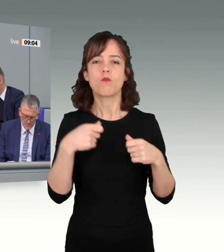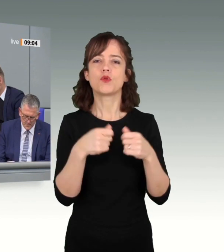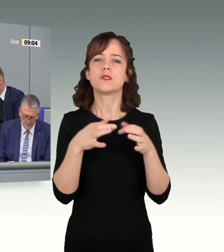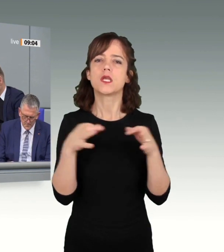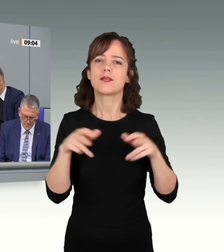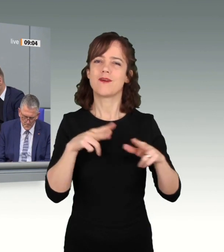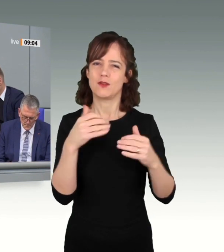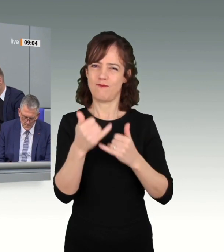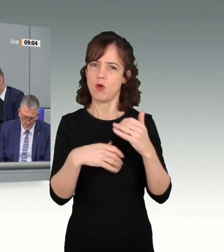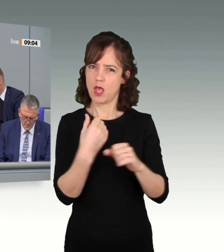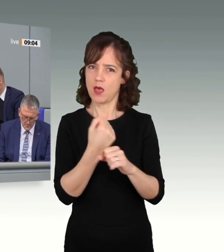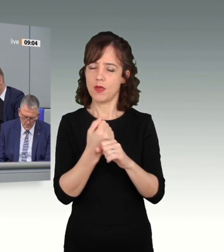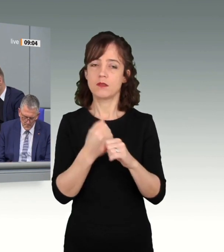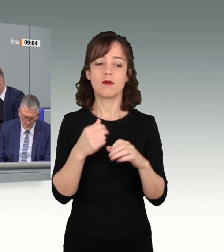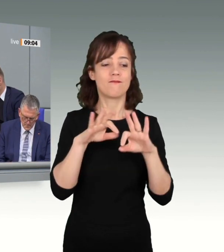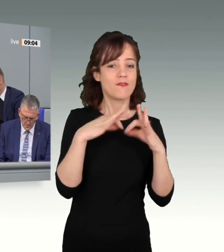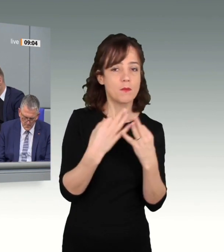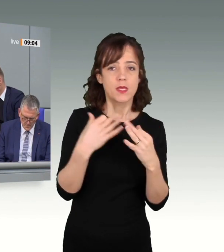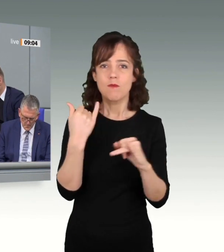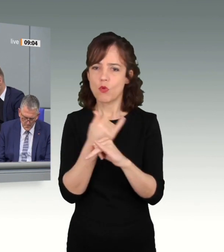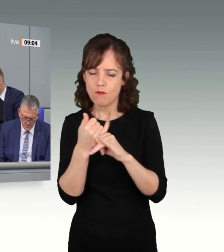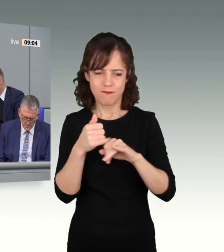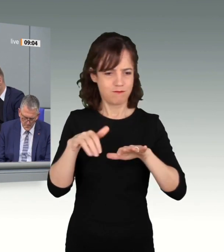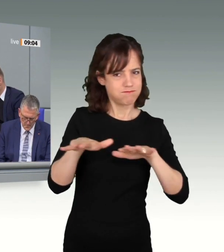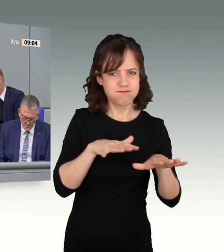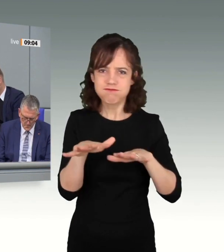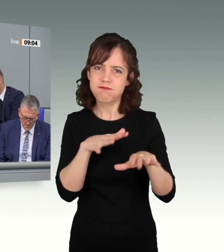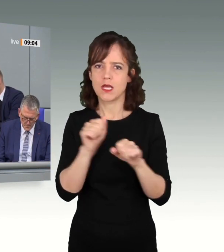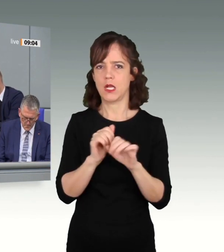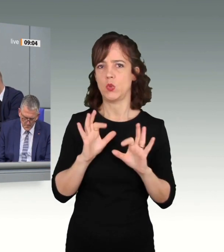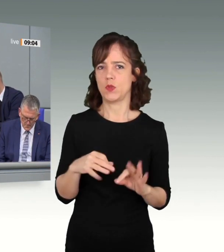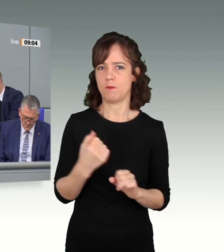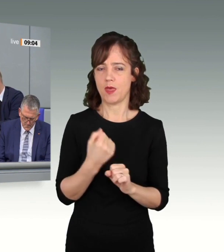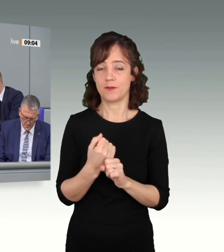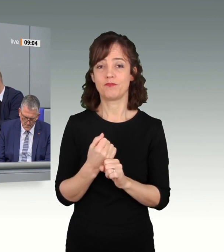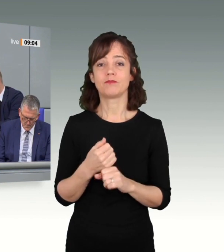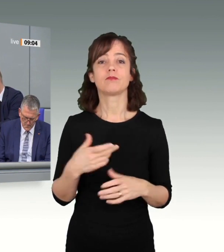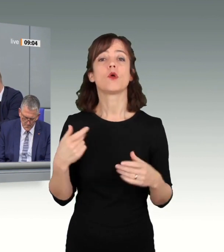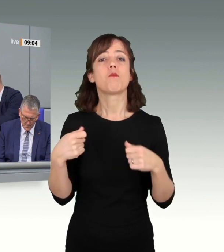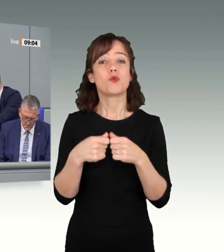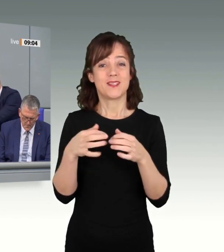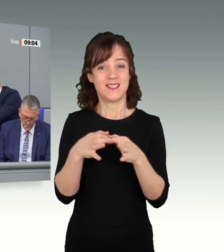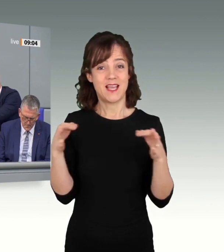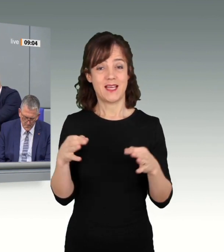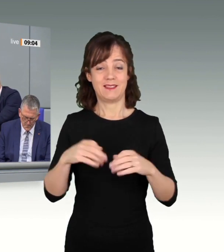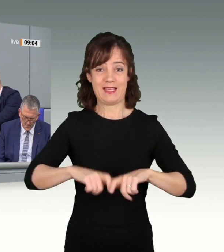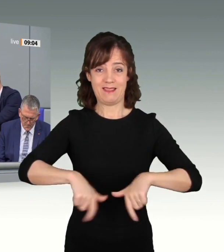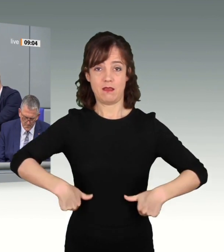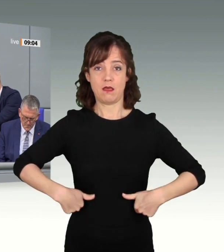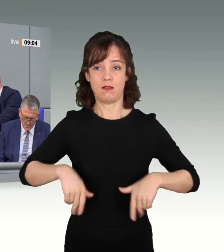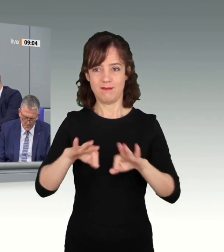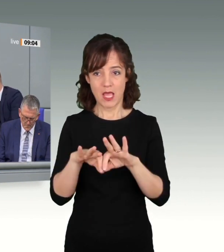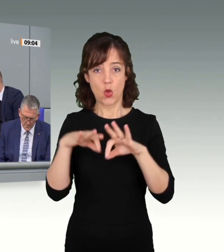Vereinbarkeit von Familie und Beruf zu ermöglichen. Die Eröffnung der Bundestagskita im Jahr 1970